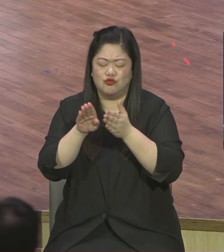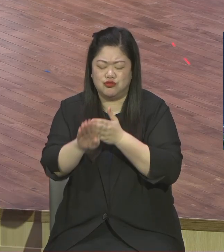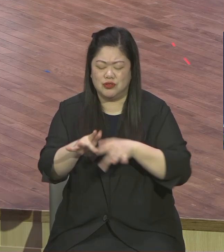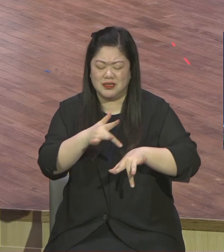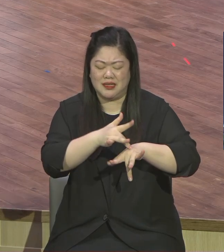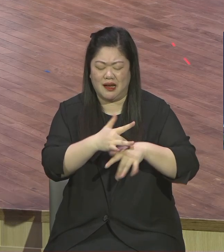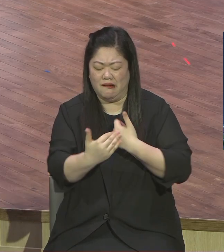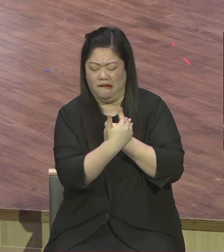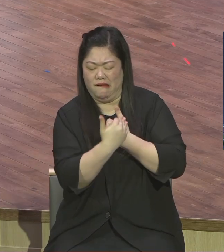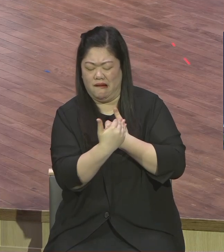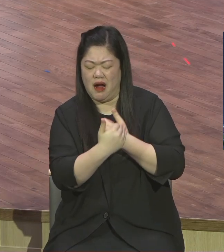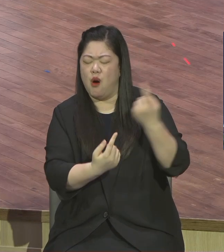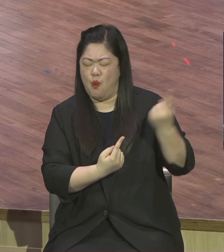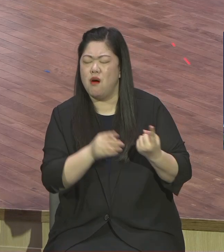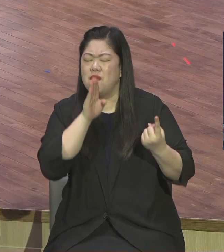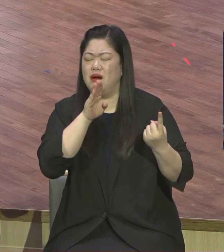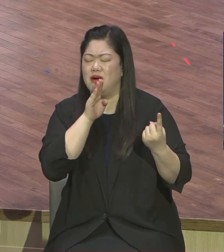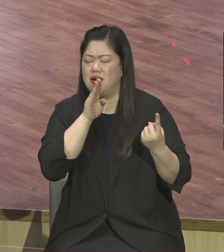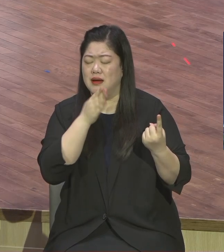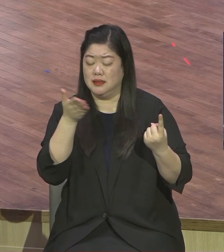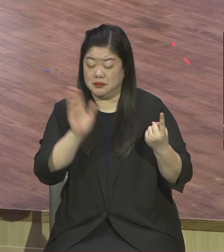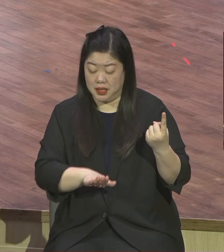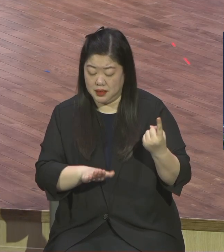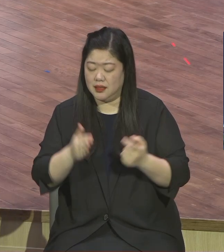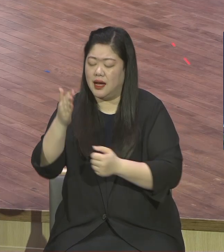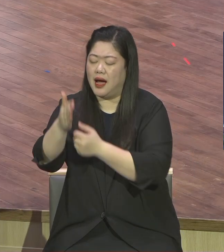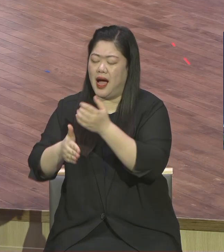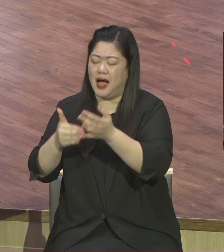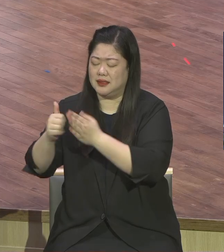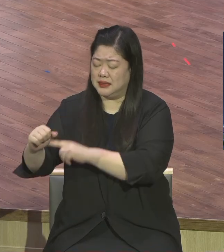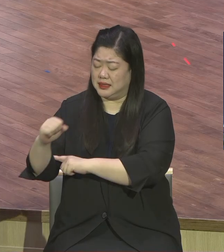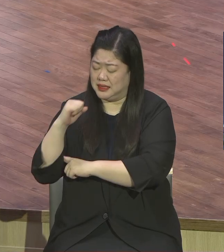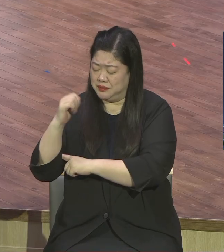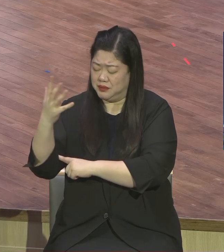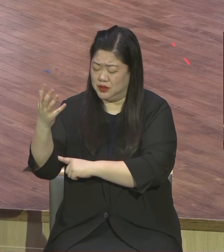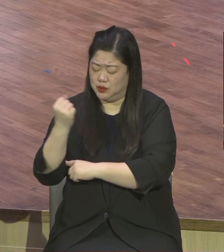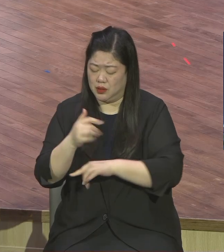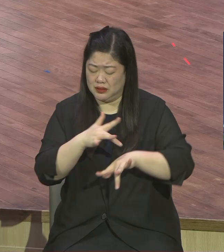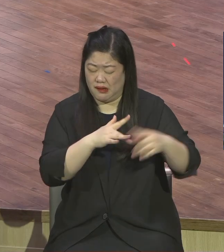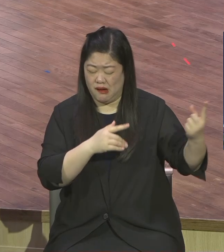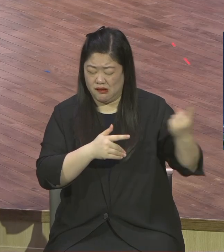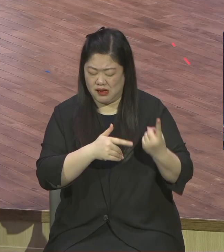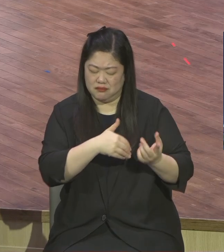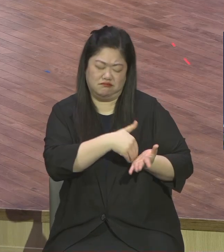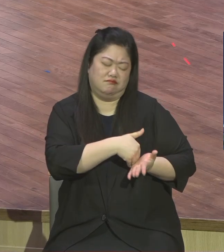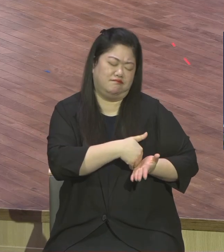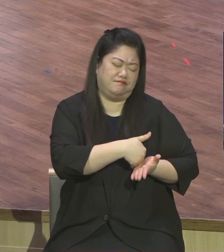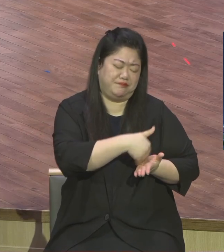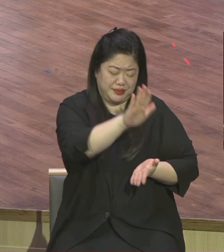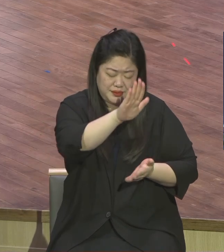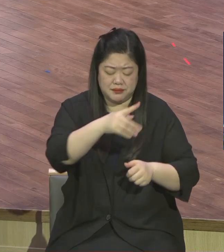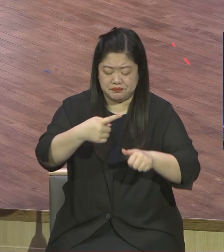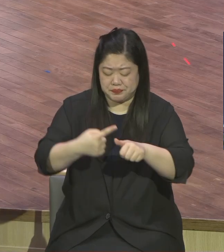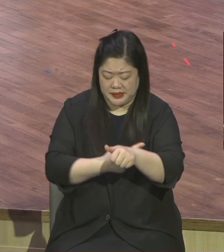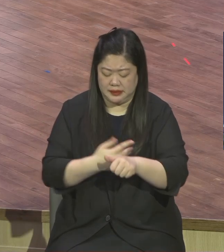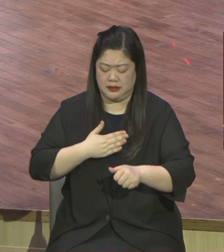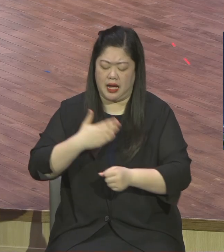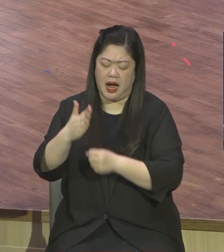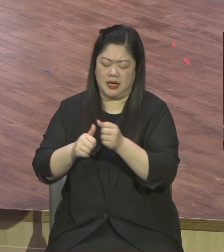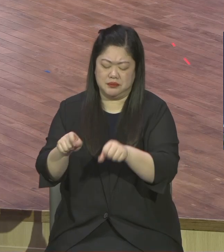하나님께서 주신 이 어마어마한 영유관의 축복을 받는 택한자의 삶을 살게 하야 주옵사사 구원은